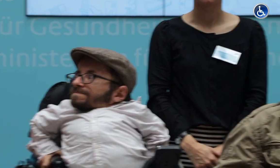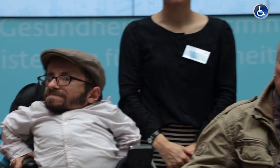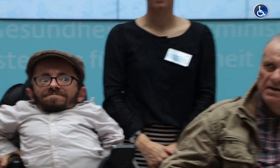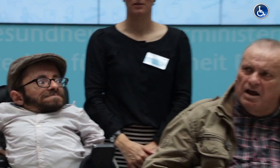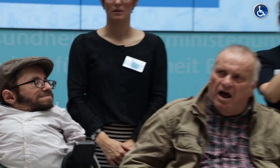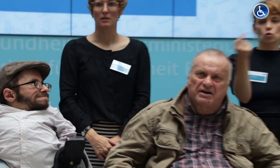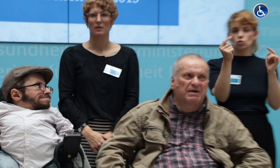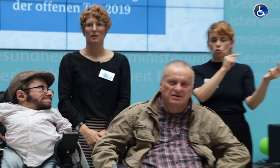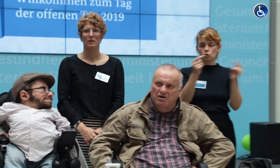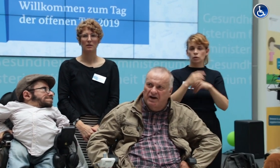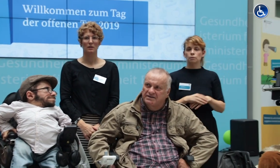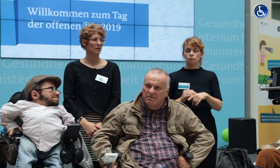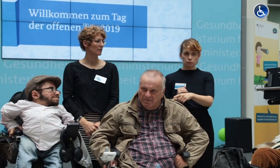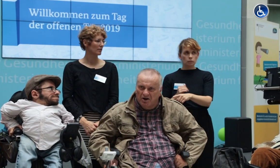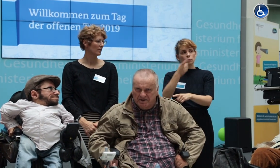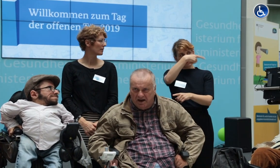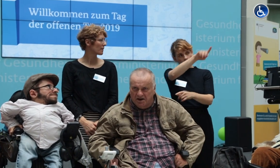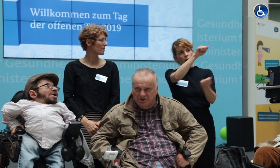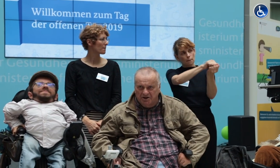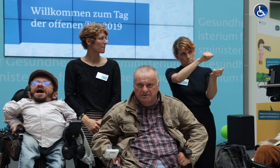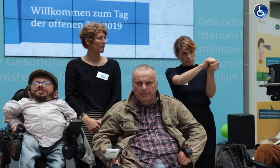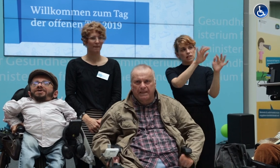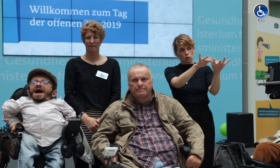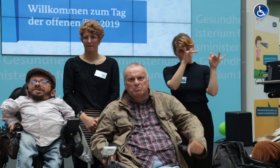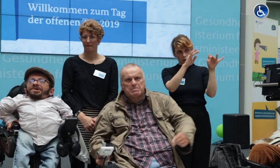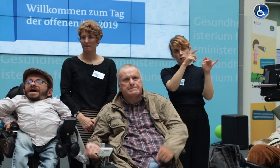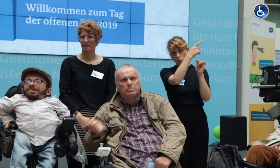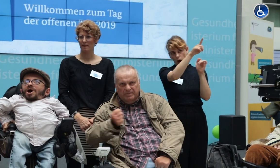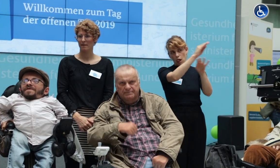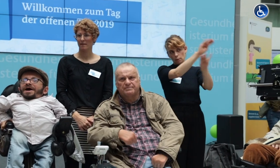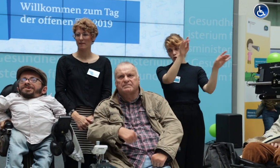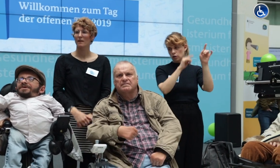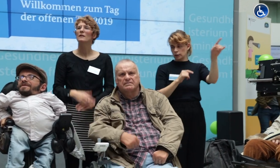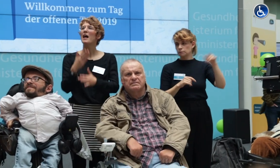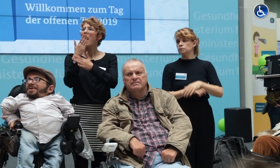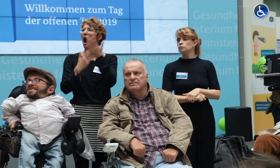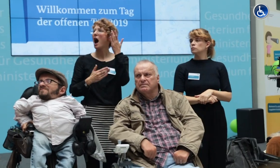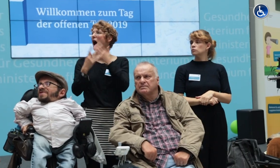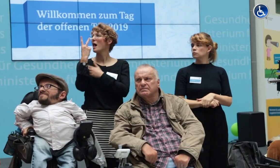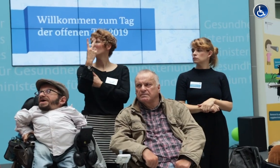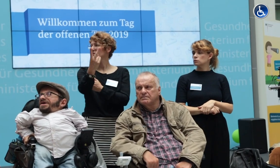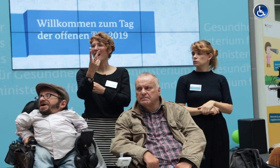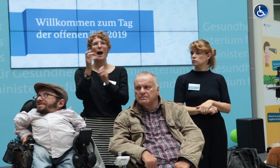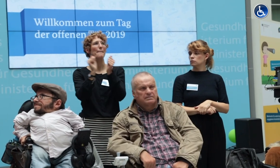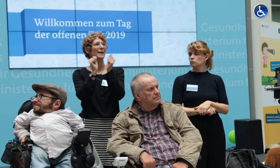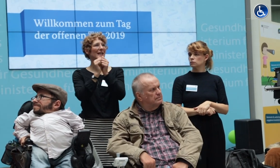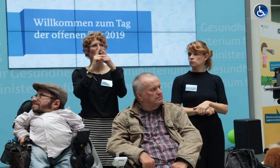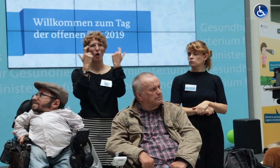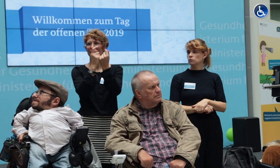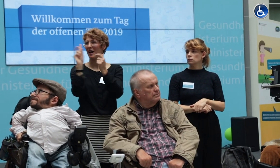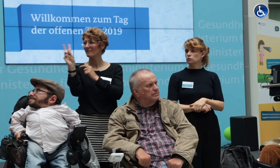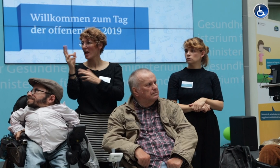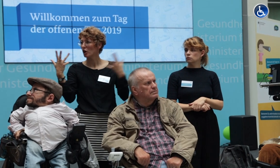Das ist der Pressenkönigverhältnis, kann man das immer noch mal sagen. Richtig..30 Pressenkönigverhältnis. Der schafft, einfach hingehen. Ich